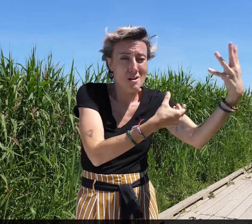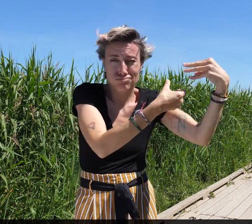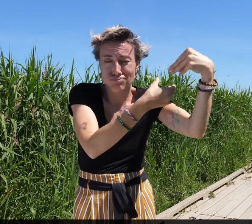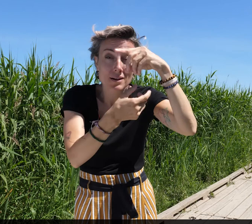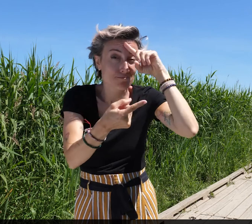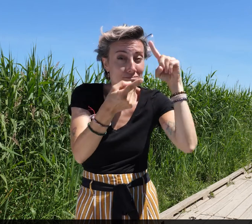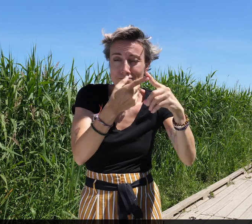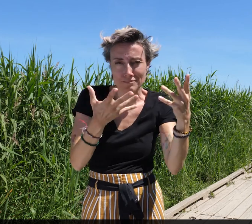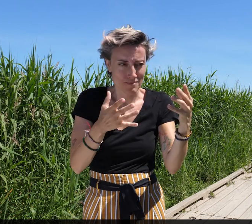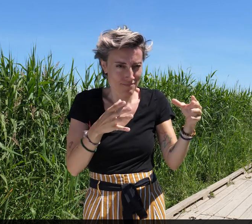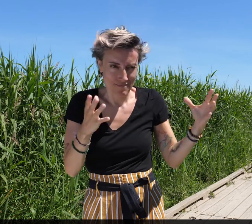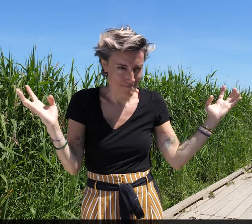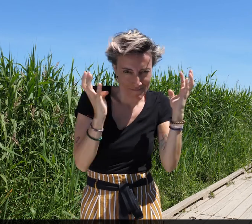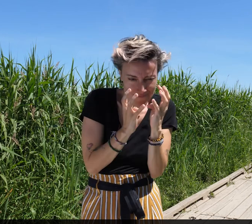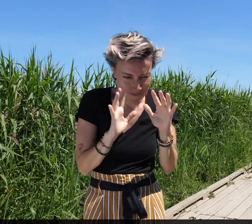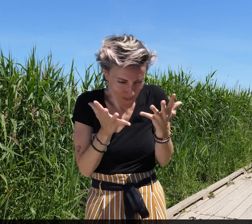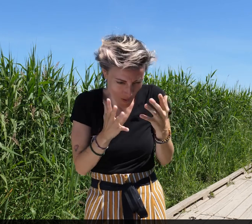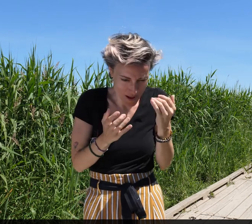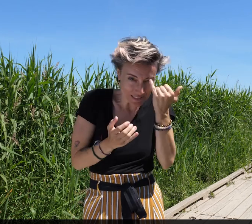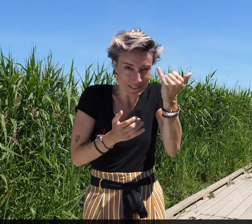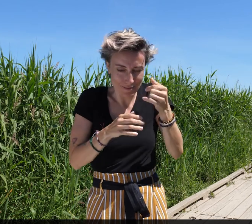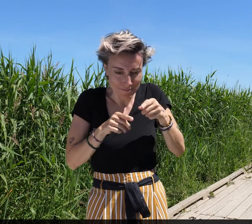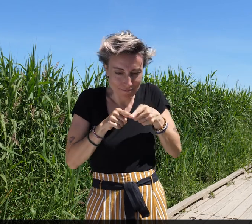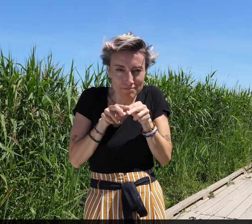se sont associés pour déterminer le tracé de la passerelle.